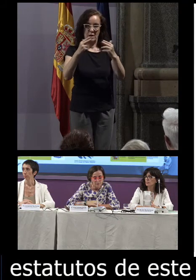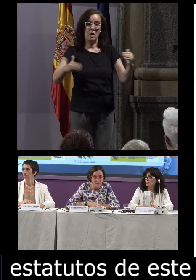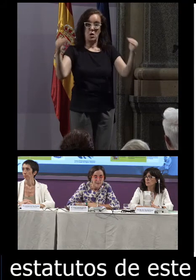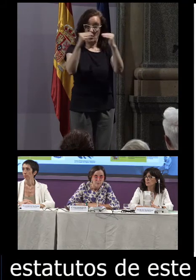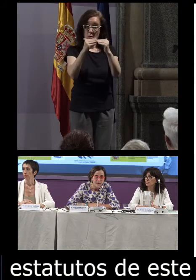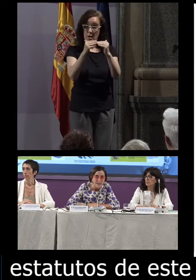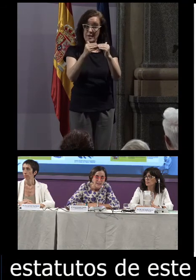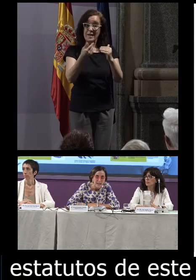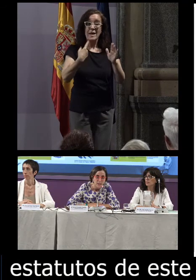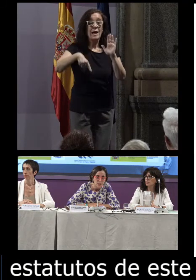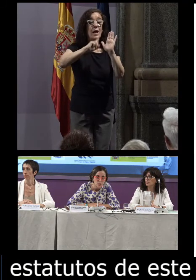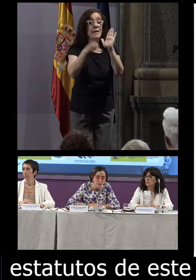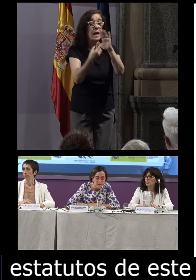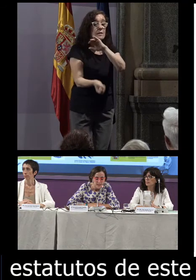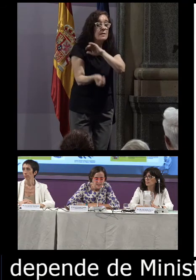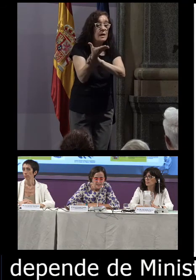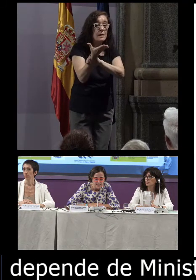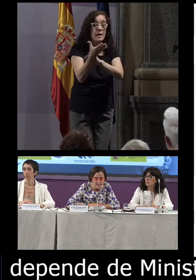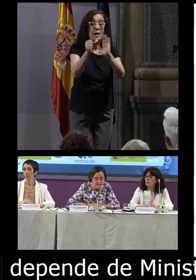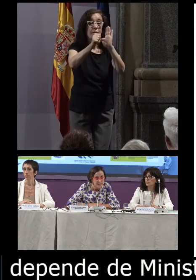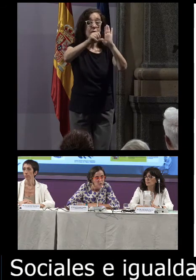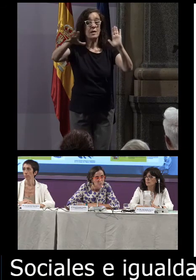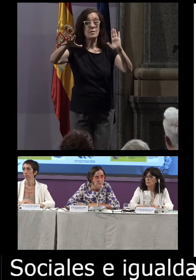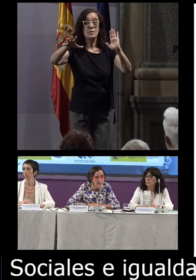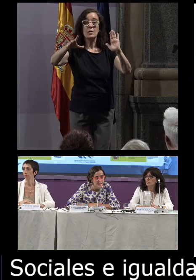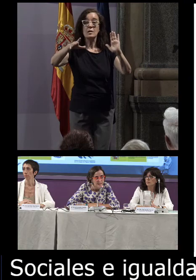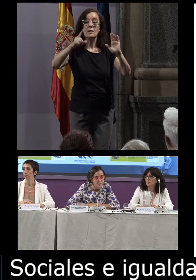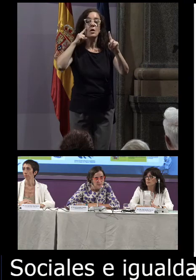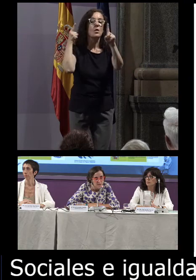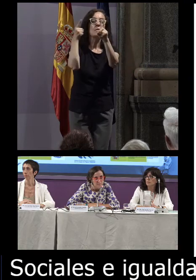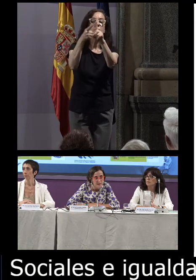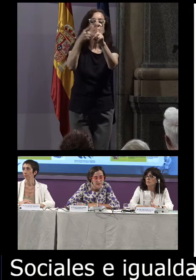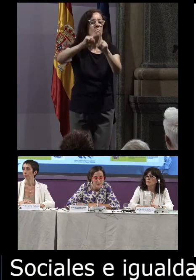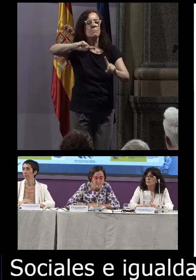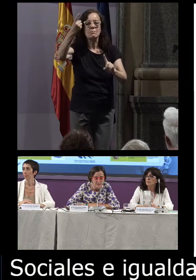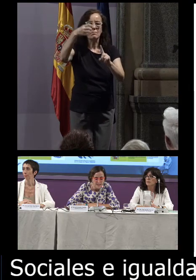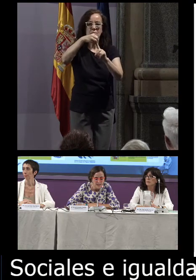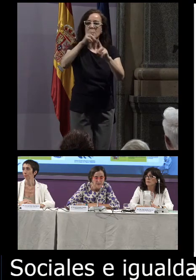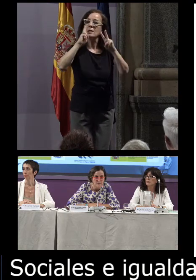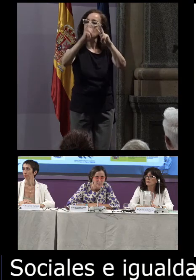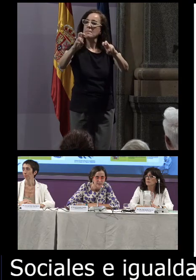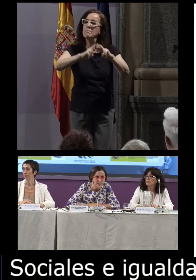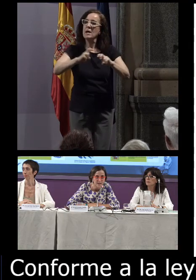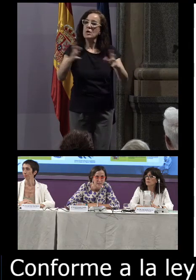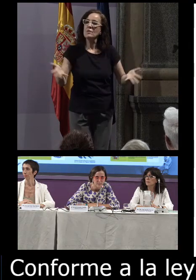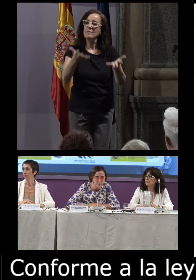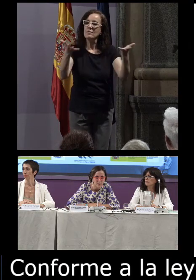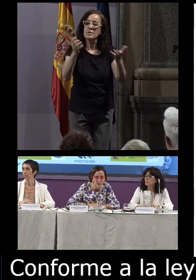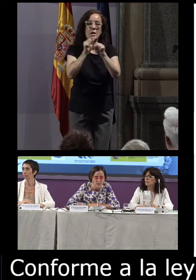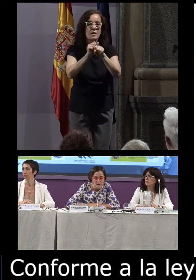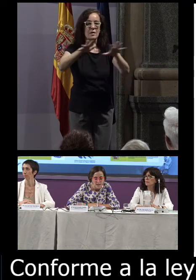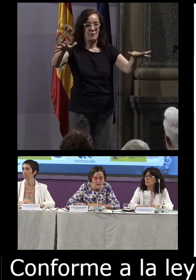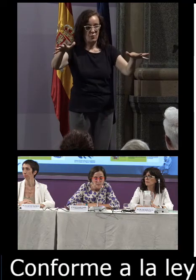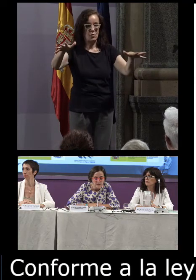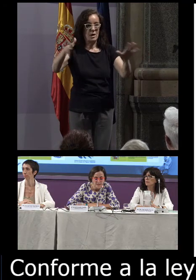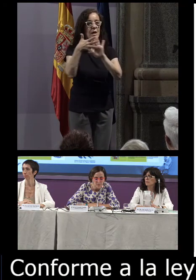Conforme a la propia ley de creación del CENELSE, este tiene como finalidad principal investigar, fomentar y difundir